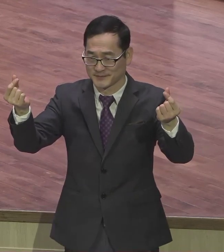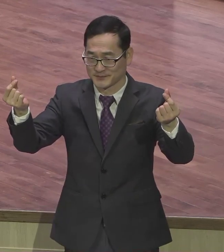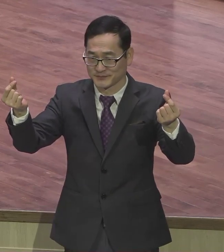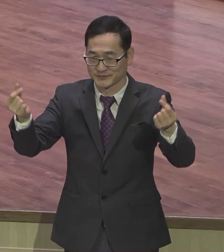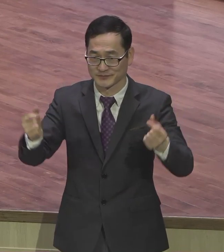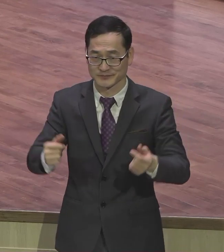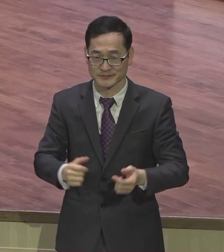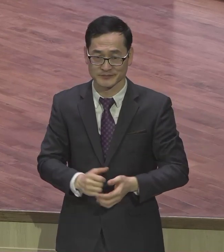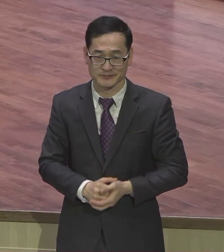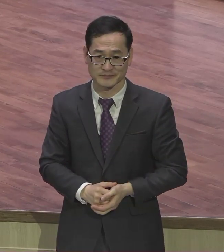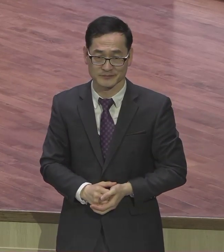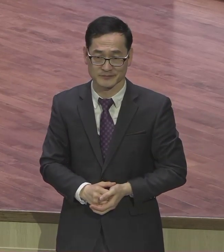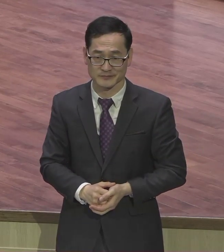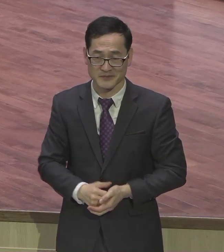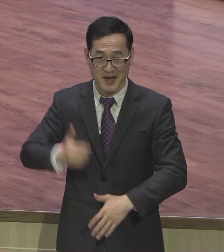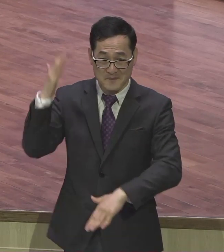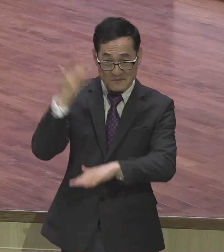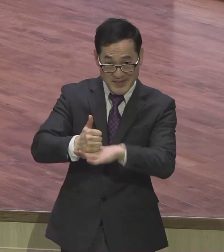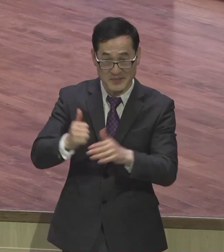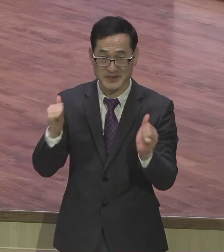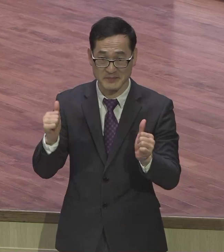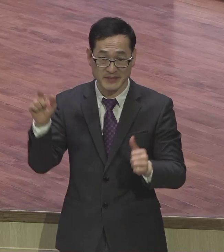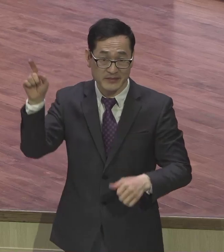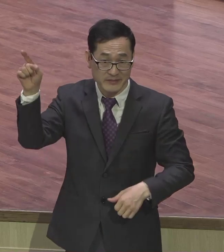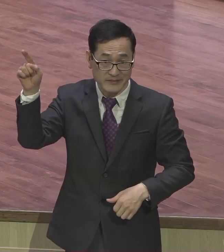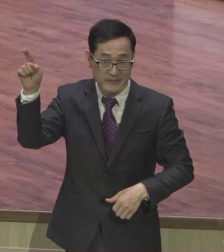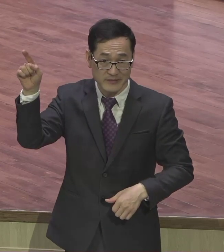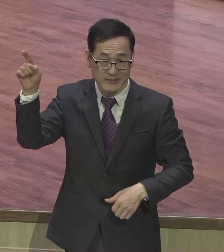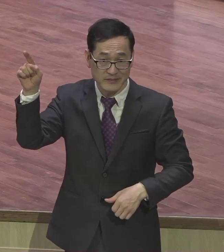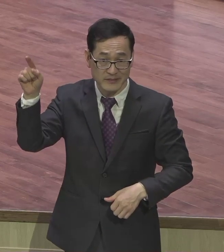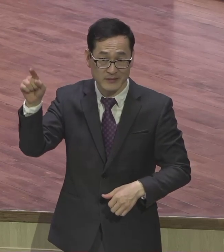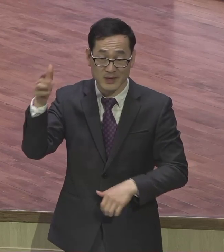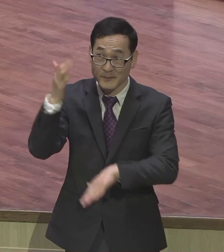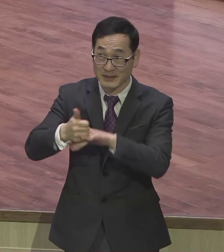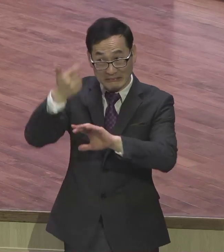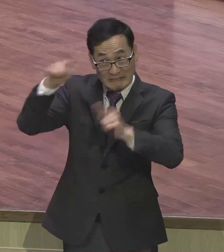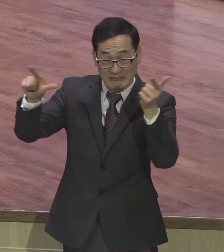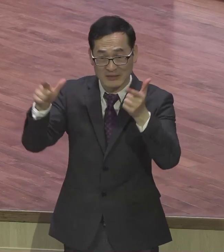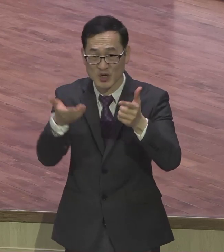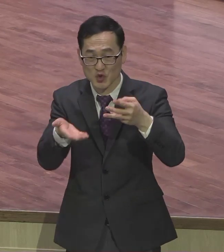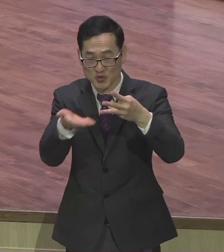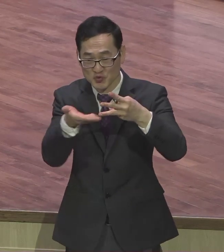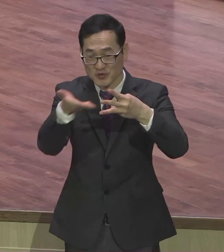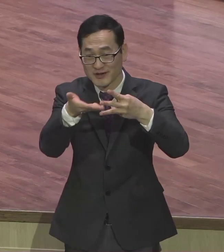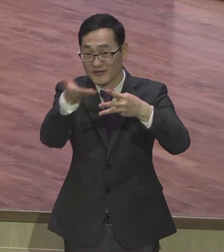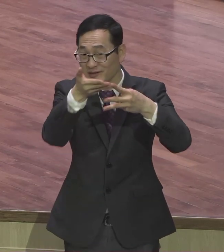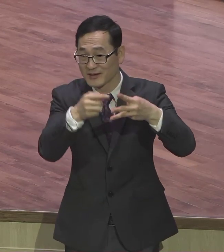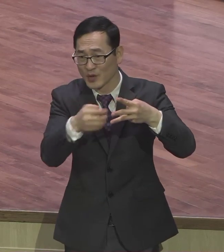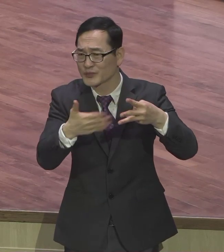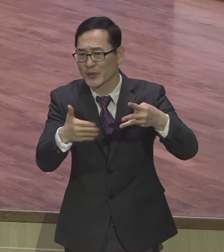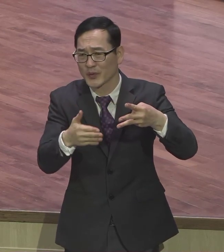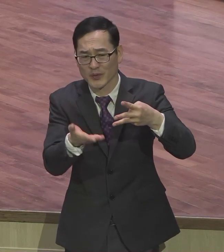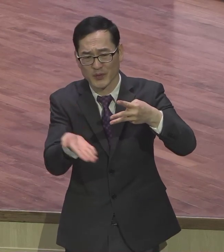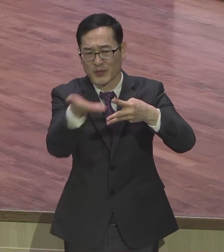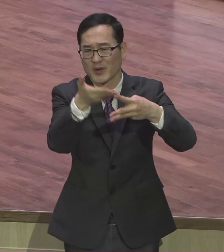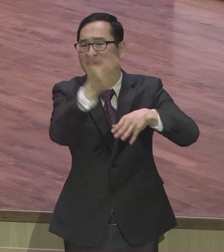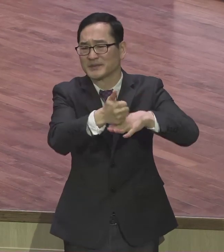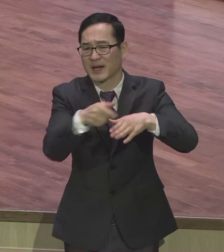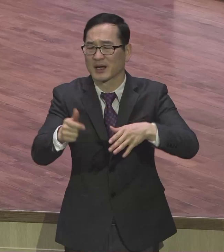여기서 나오는 결과에 따라서 상수할 수 없어요 끝난 거예요 대부분 판결인데 여기 끝납니다 그대로